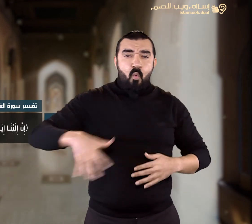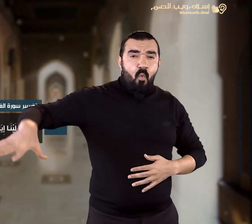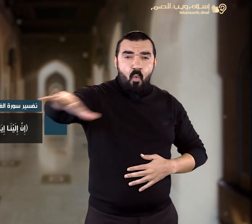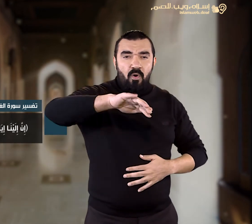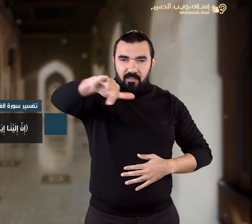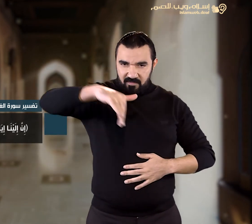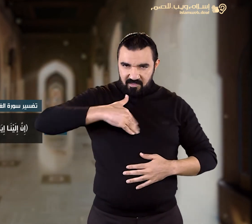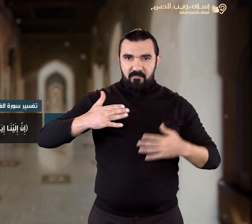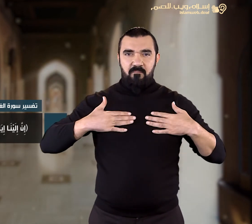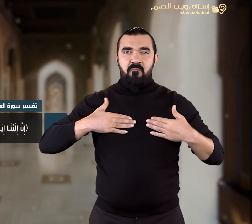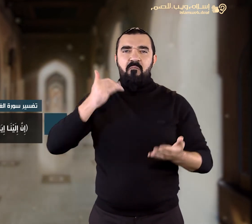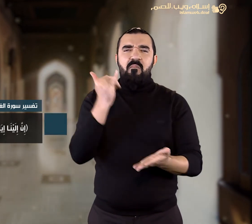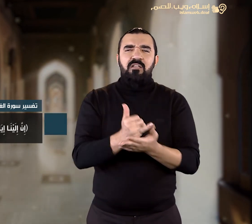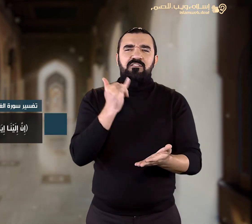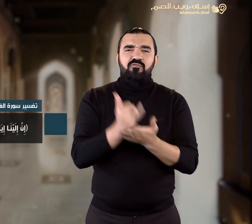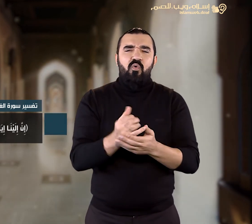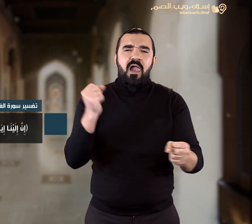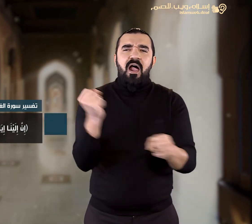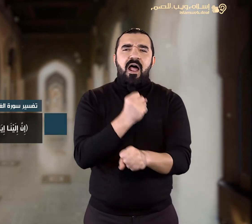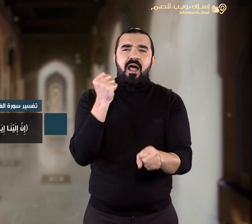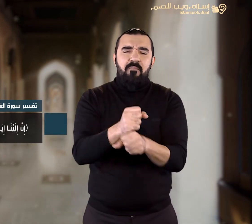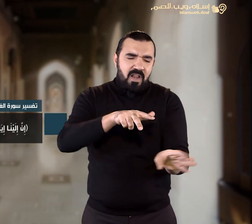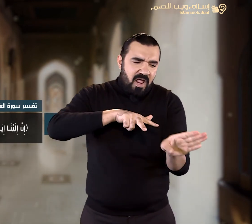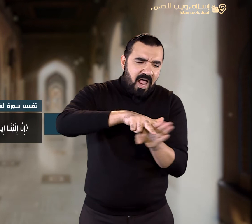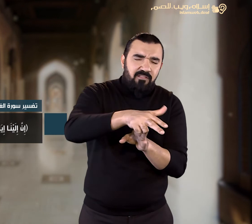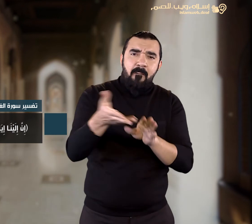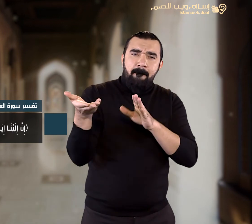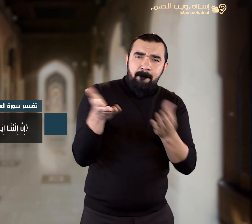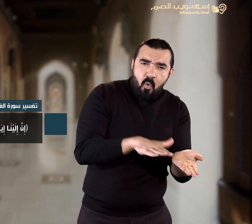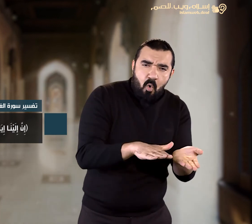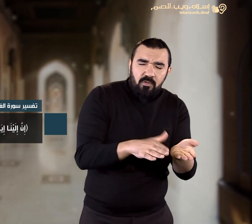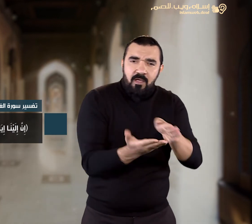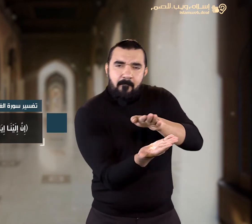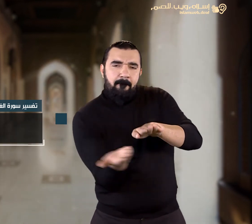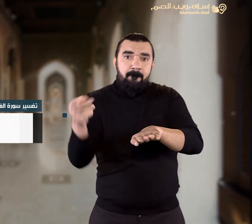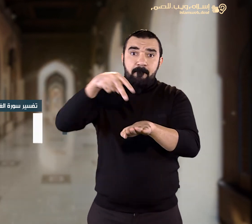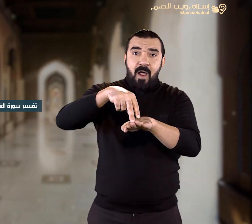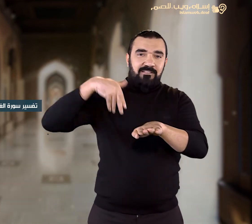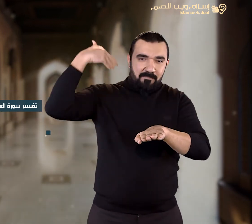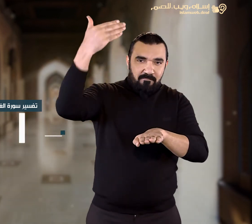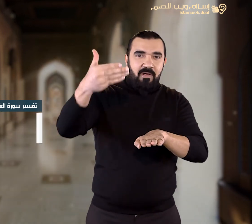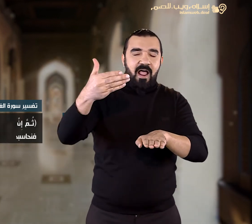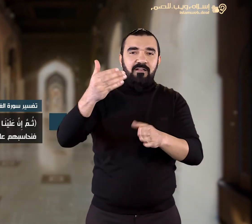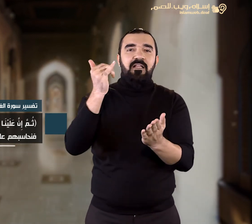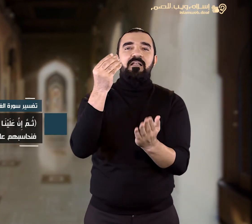أي إن إلينا رجوعهم بالموت والبعث ثم إن علينا